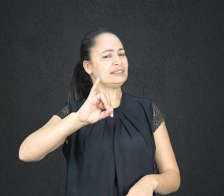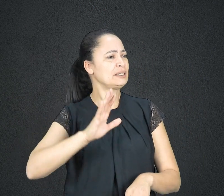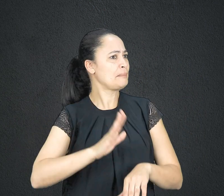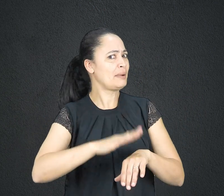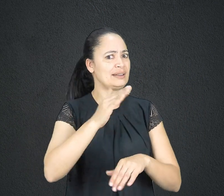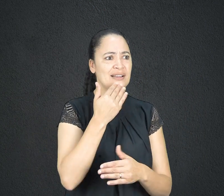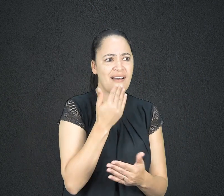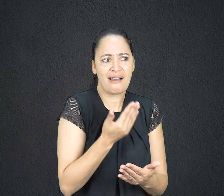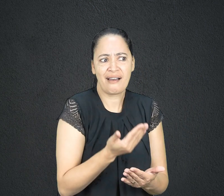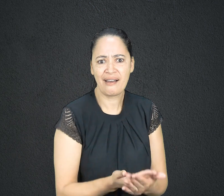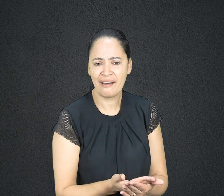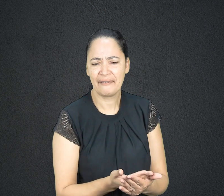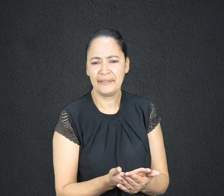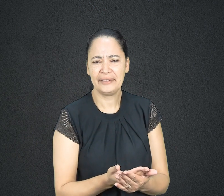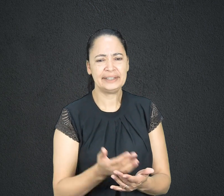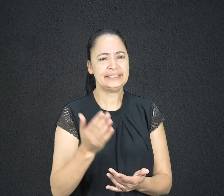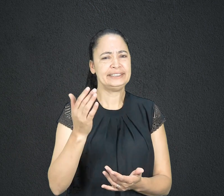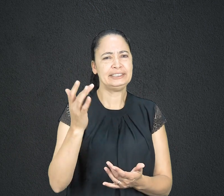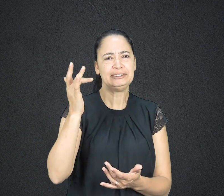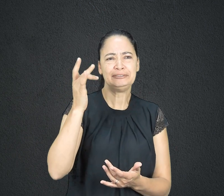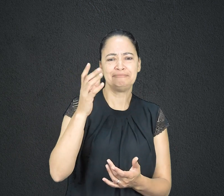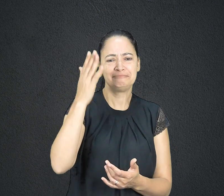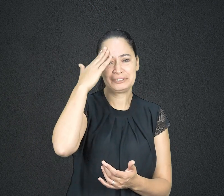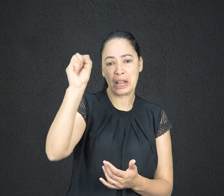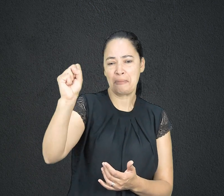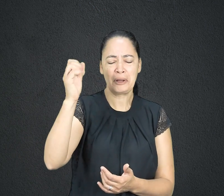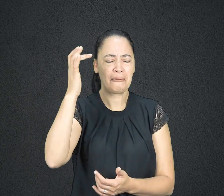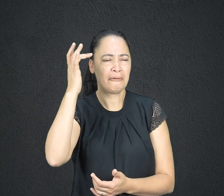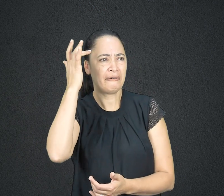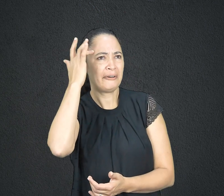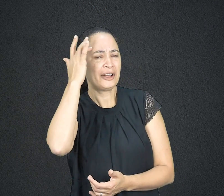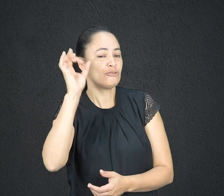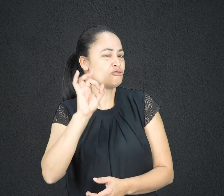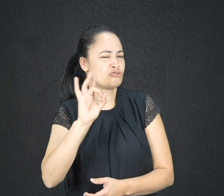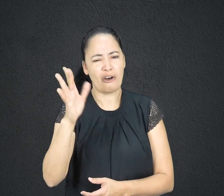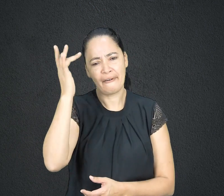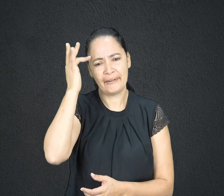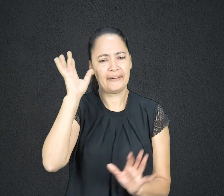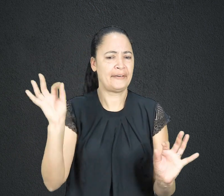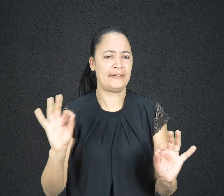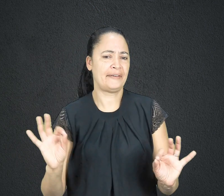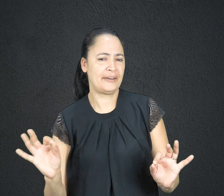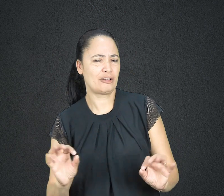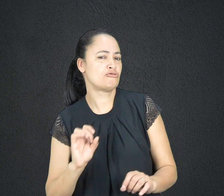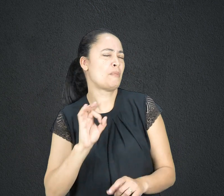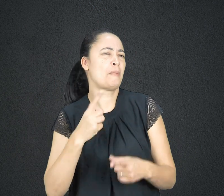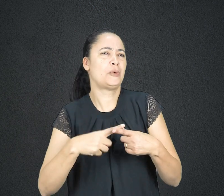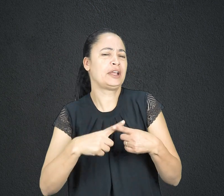natural, fruto de uma mente genial, nem adquirida por esforço humano, mas resultado de um pedido